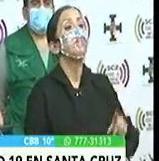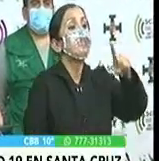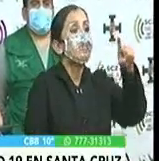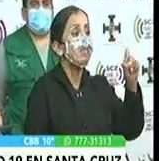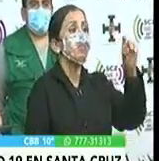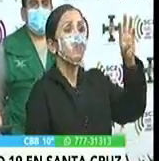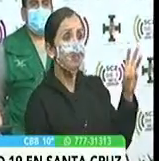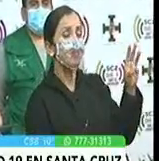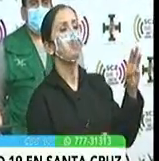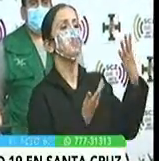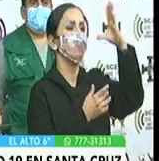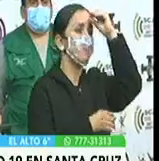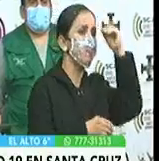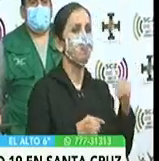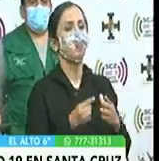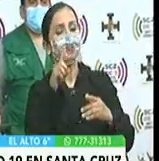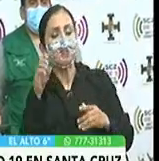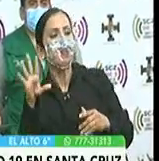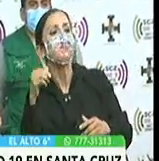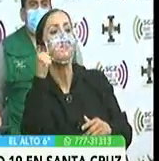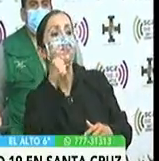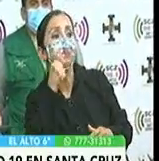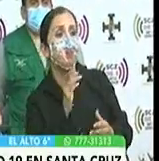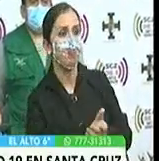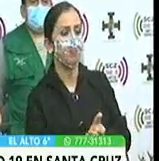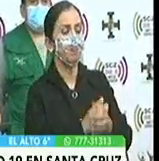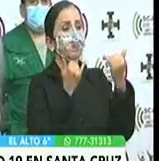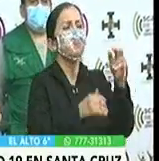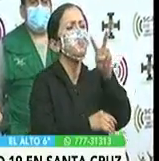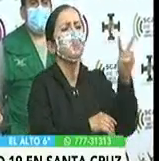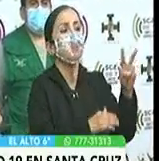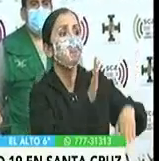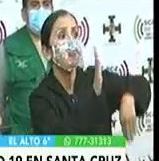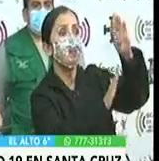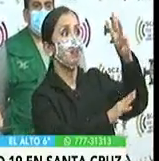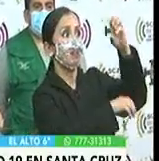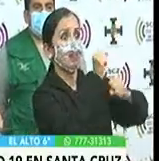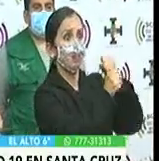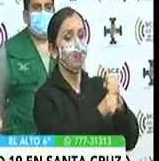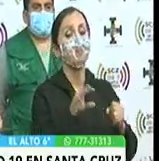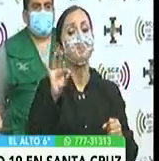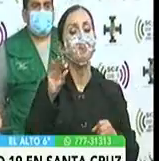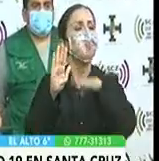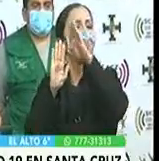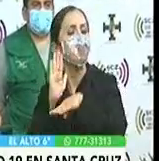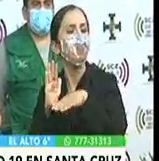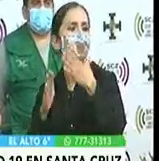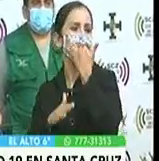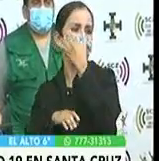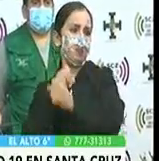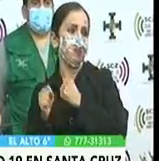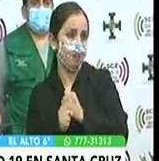masculinos y 95 femeninos. En este registro 22 son de mayores de 60 años y 9 menores de 15